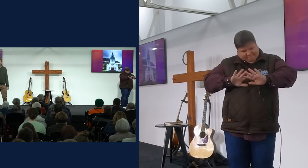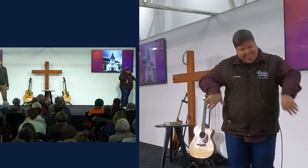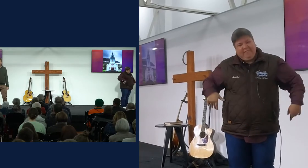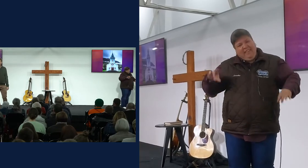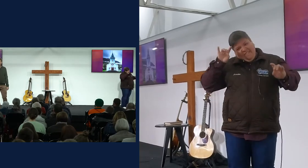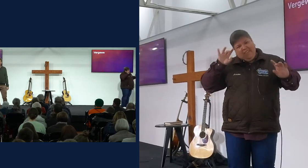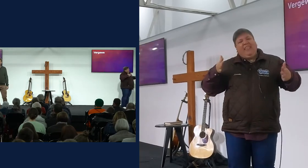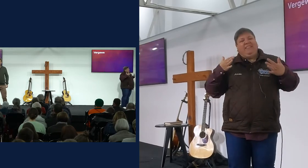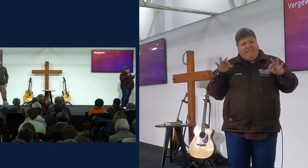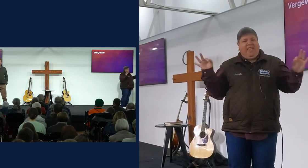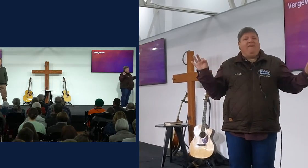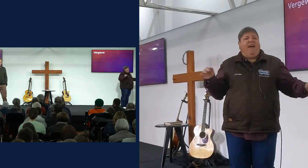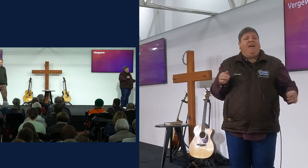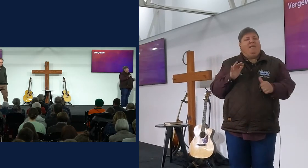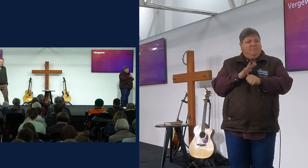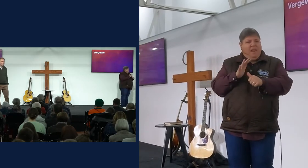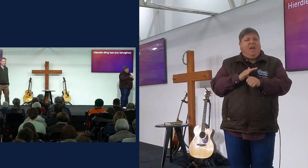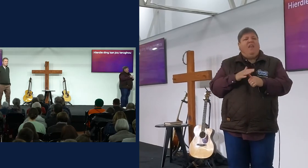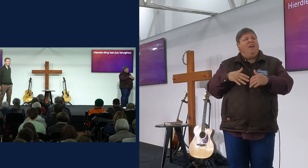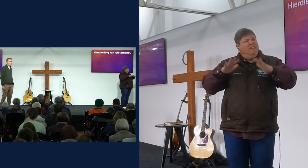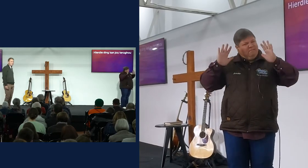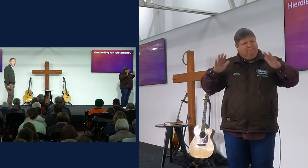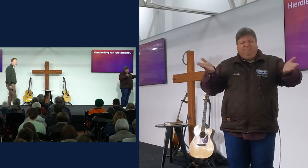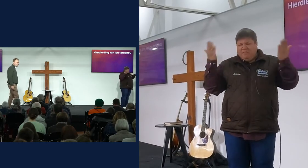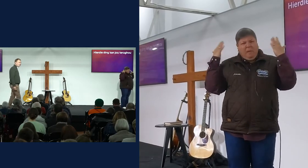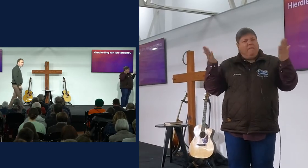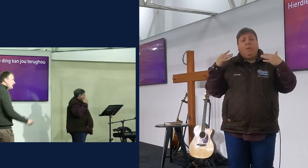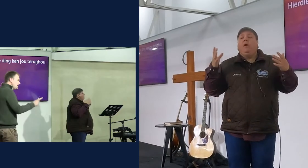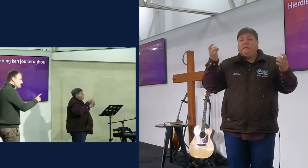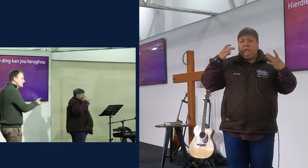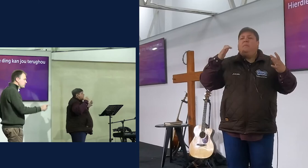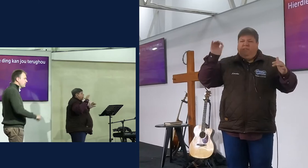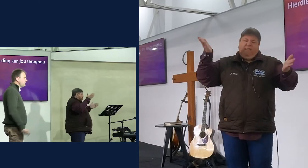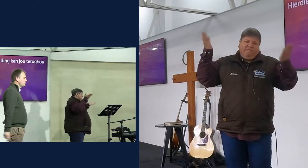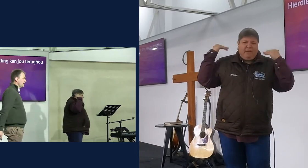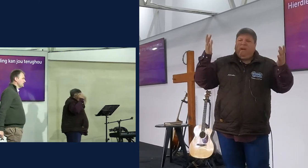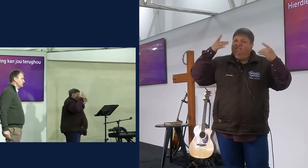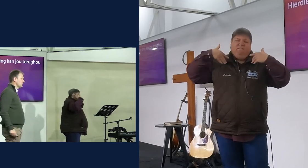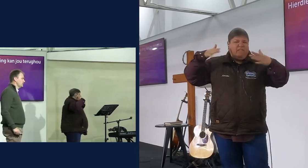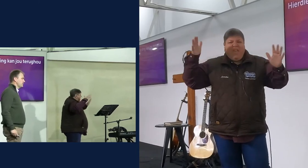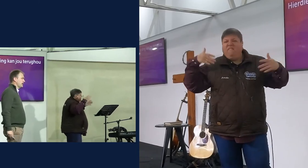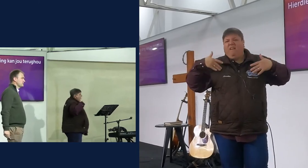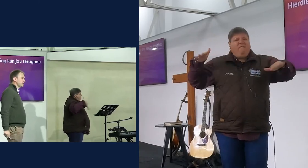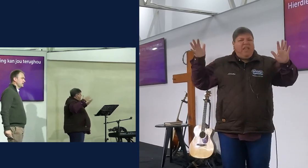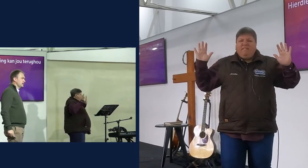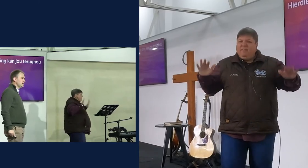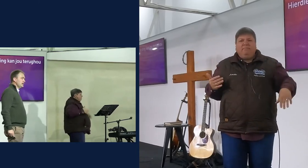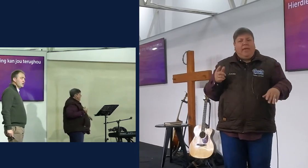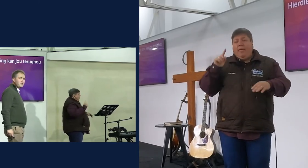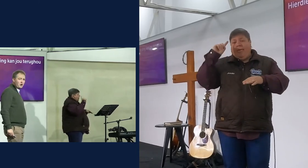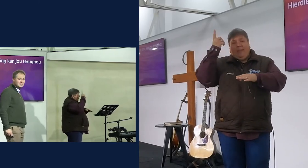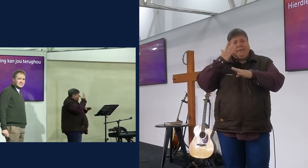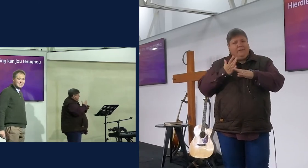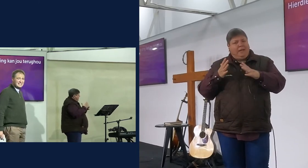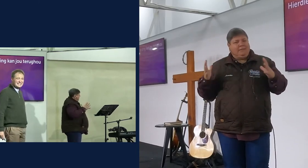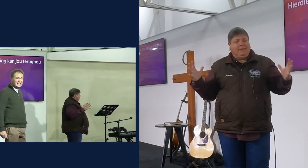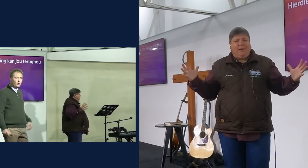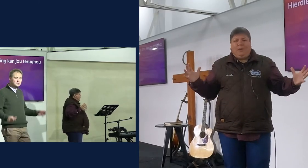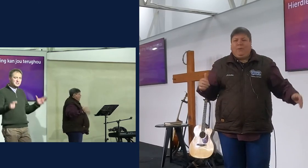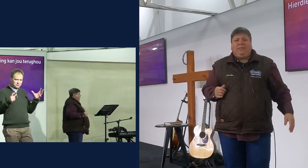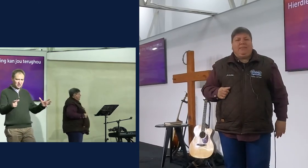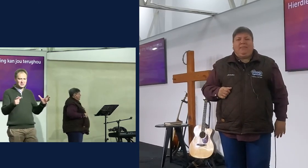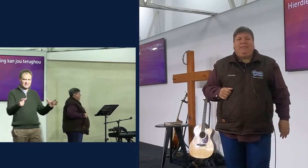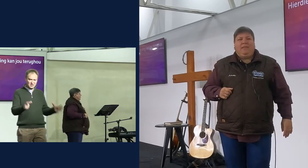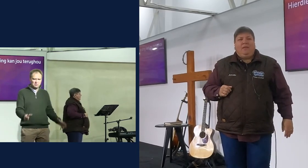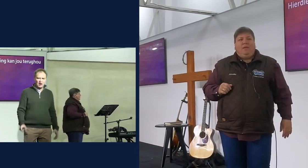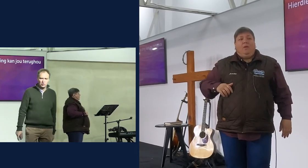probeer, en kan, so vergewe, vergewe, hierdie ding kan vir my en jou raar achter hou, in die werk van die heren, en om die waarheid te sê, die jylle